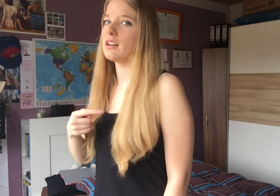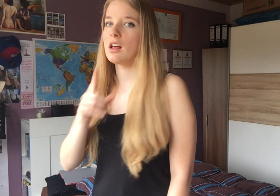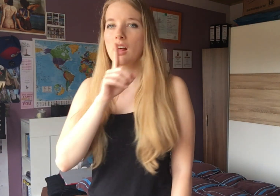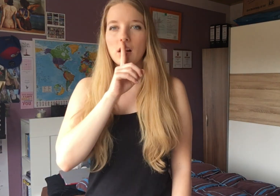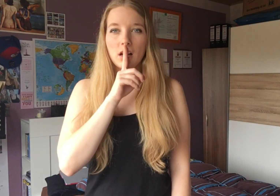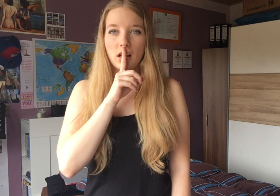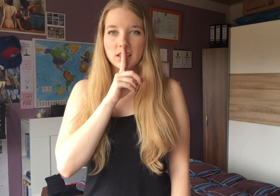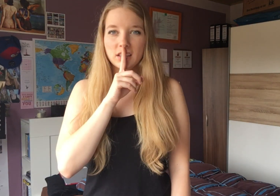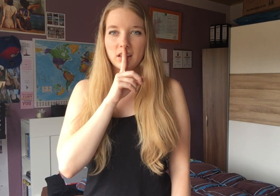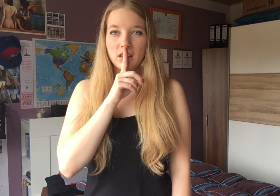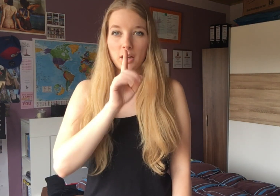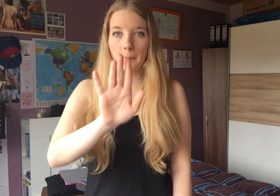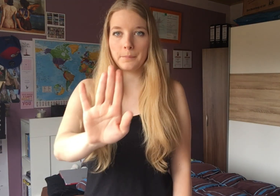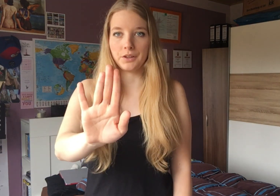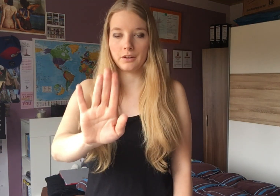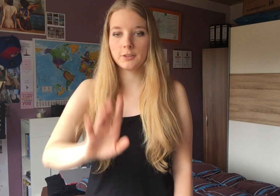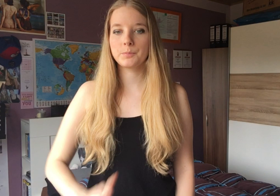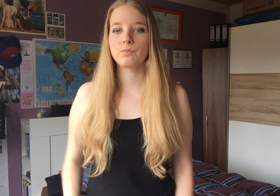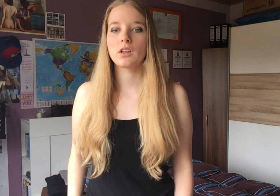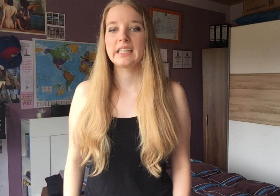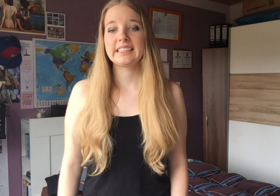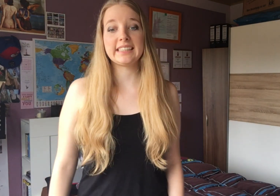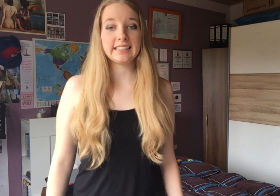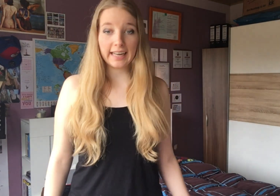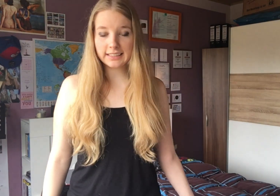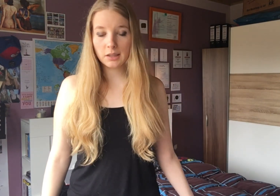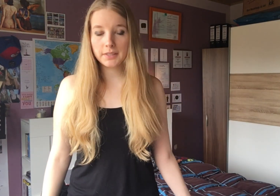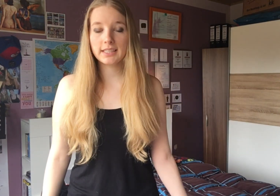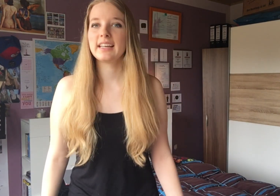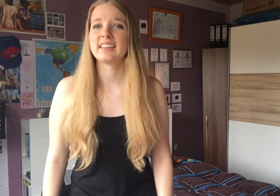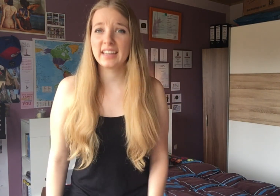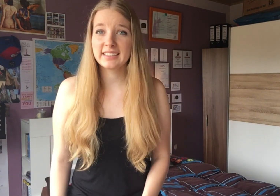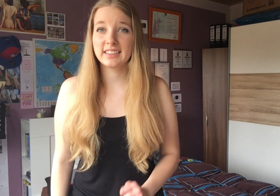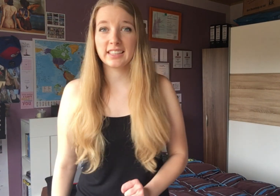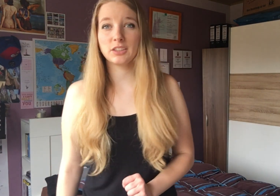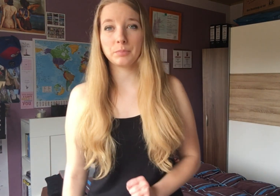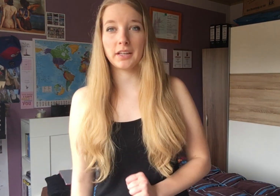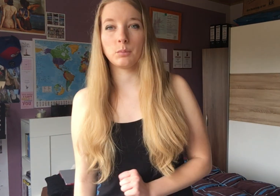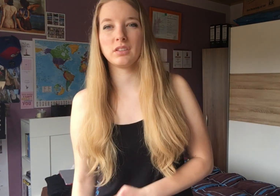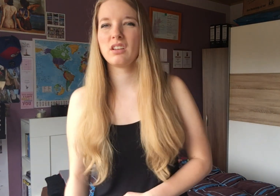leiser bin. Dass ich leiser bin, leiser seit ich bei dir bin.